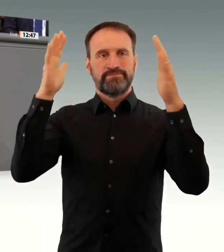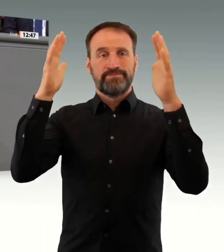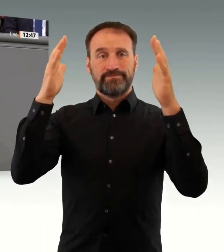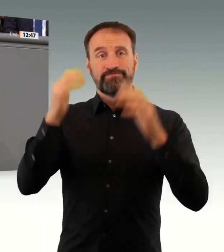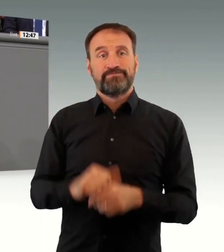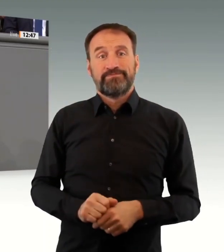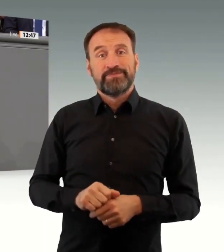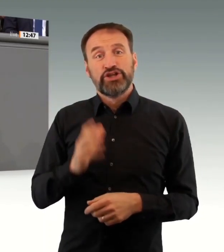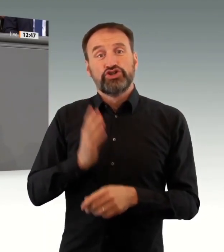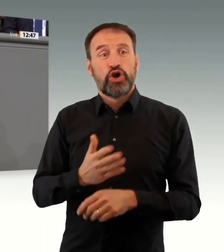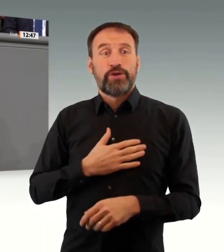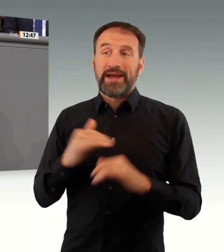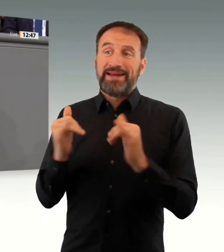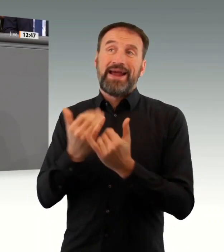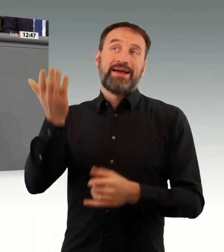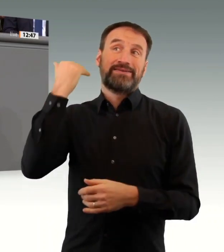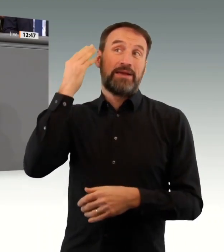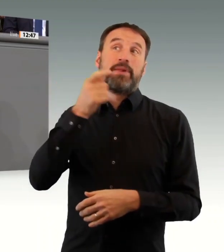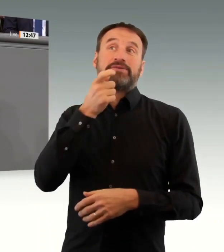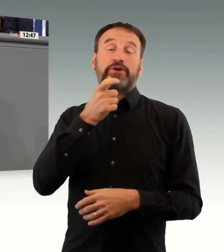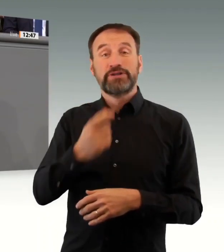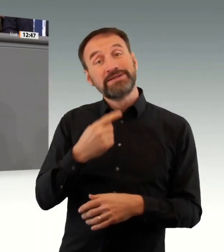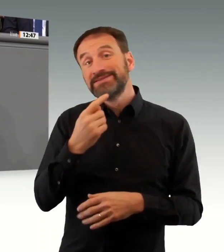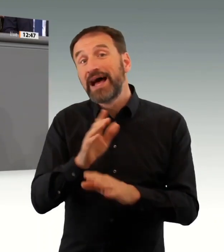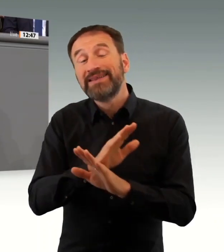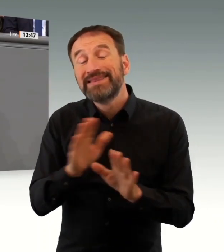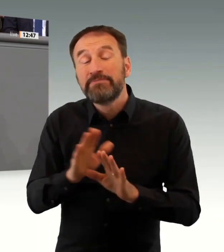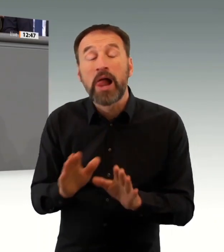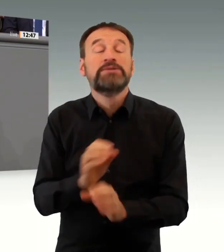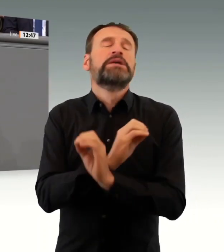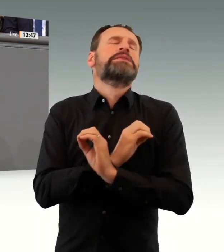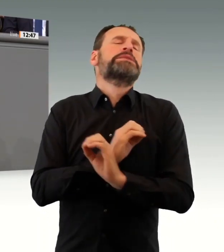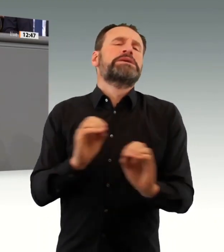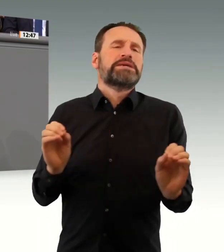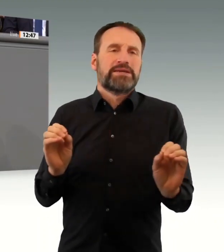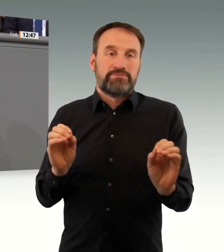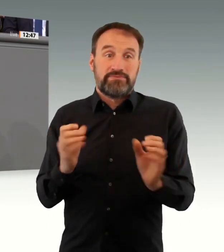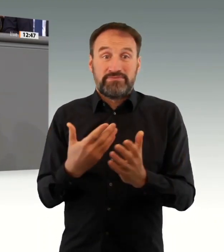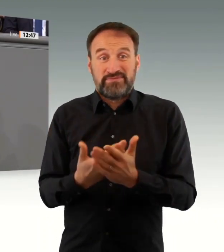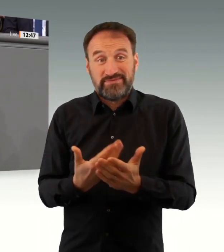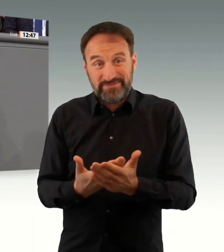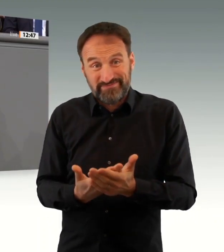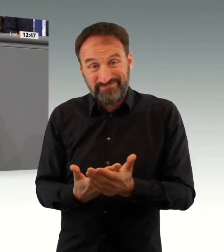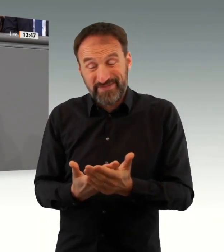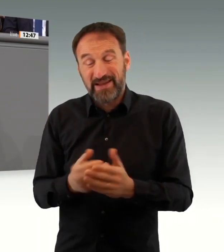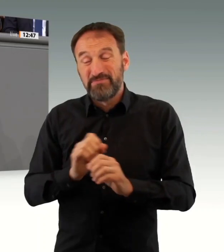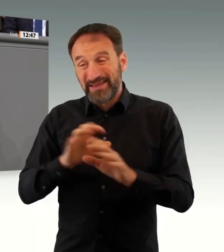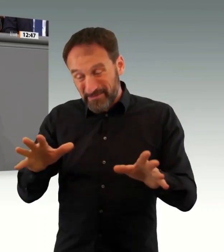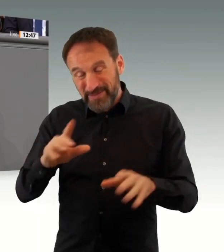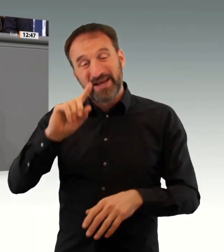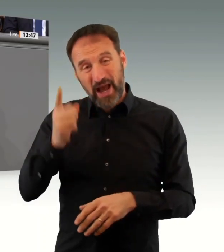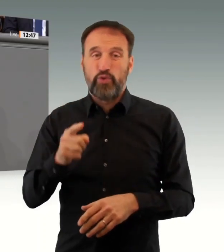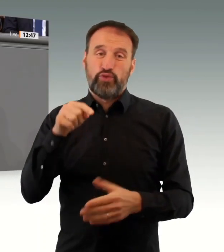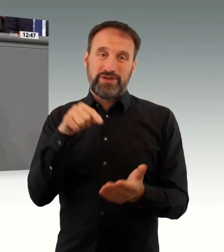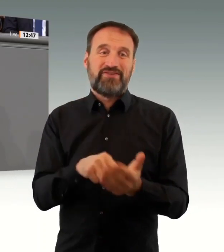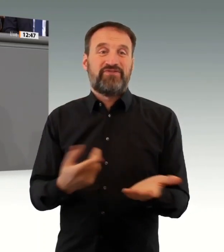Ja, Infektionen können nie ganz ausgeschlossen werden. Und wenn es in einer Pflegeeinrichtung einen Infektionsausbruch